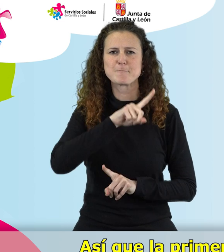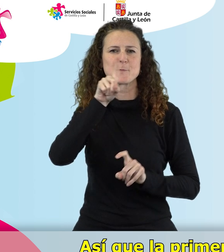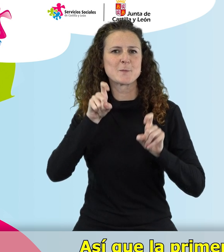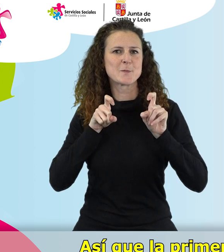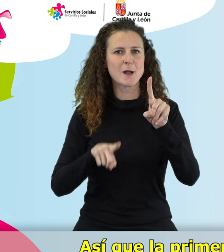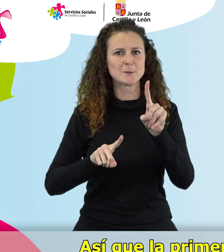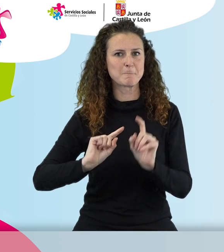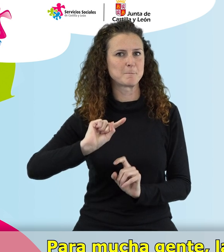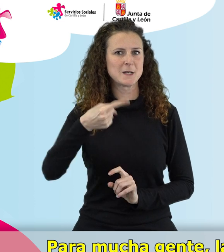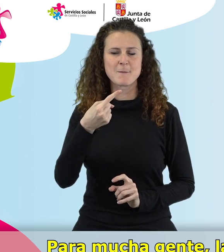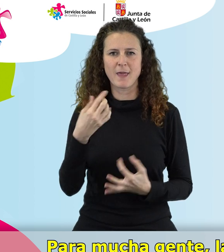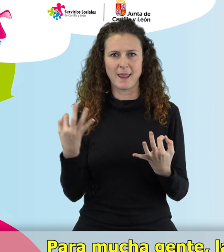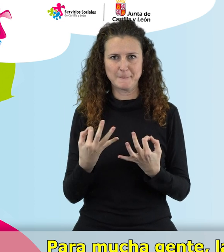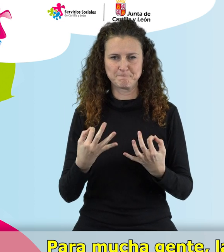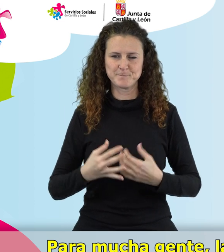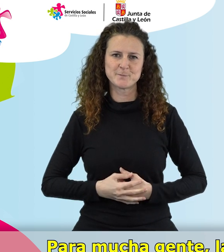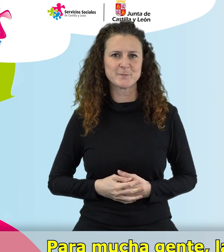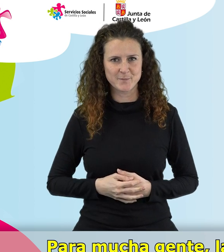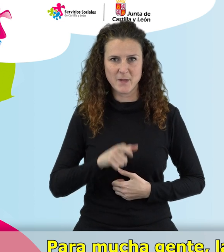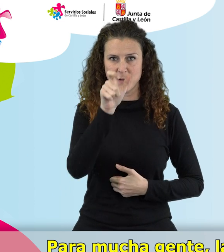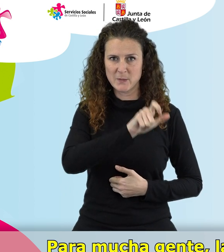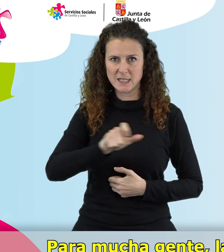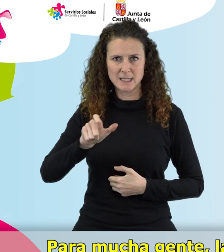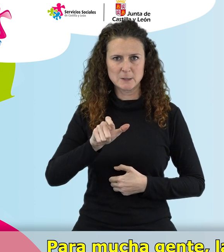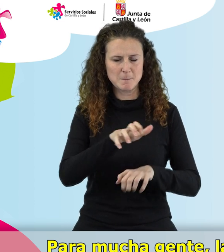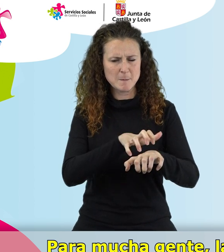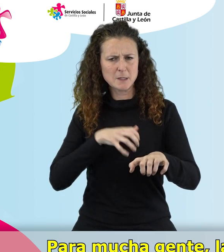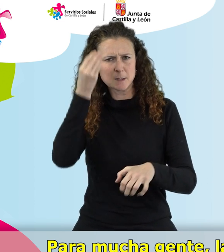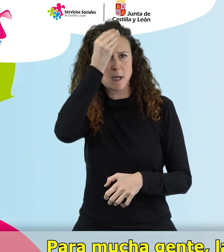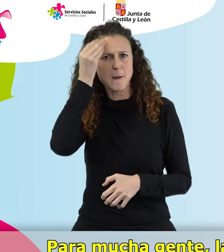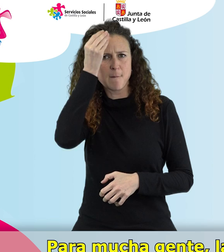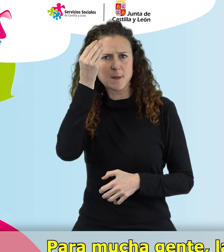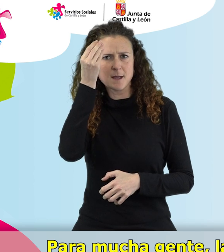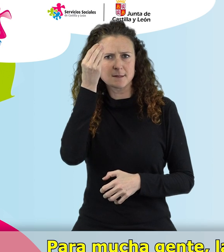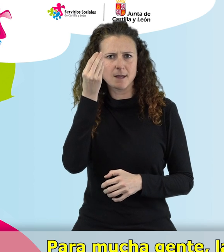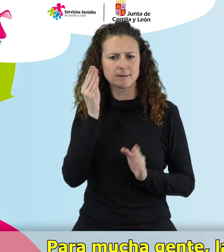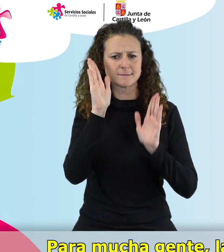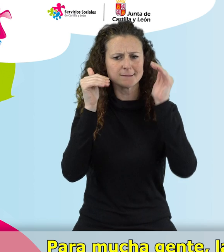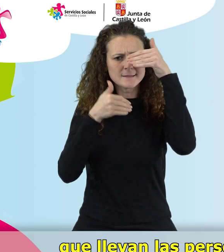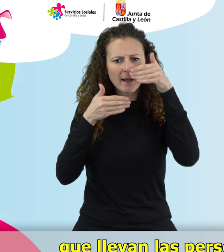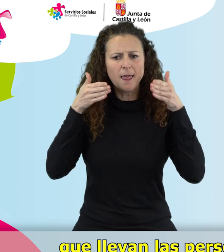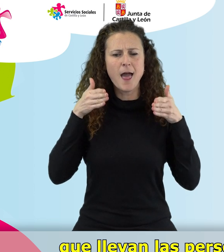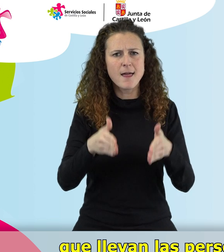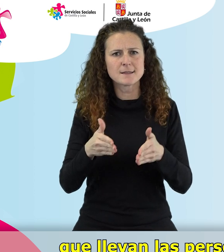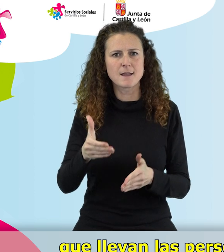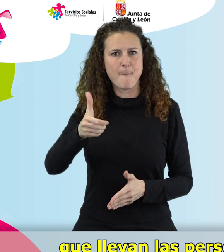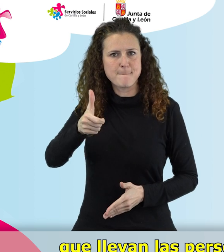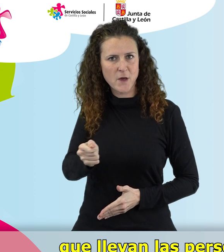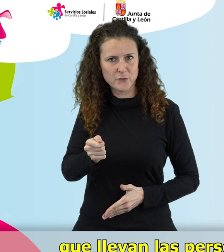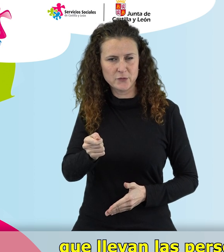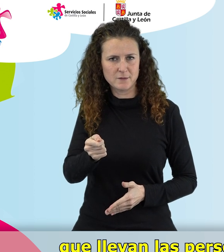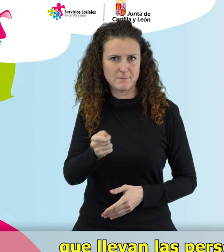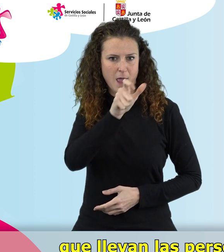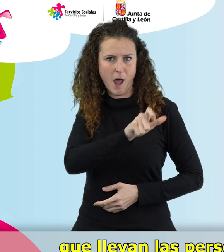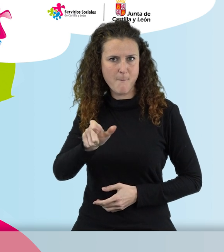obligada. Para mucha gente la teleasistencia se asocia al famoso botón de alarma que llevan las personas